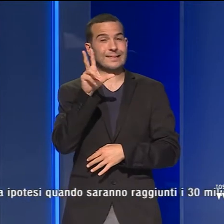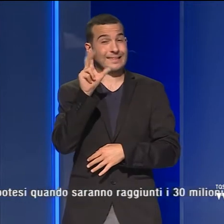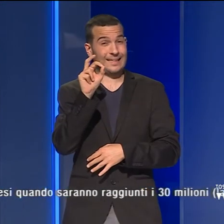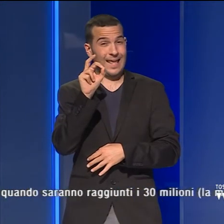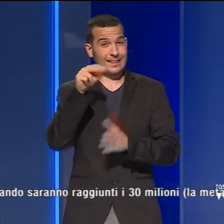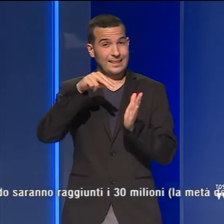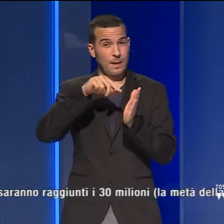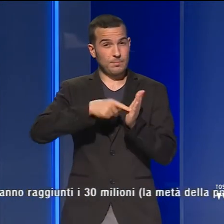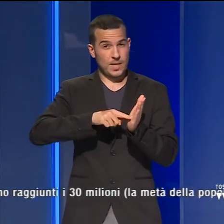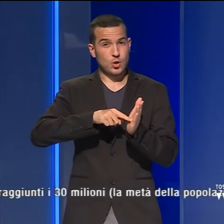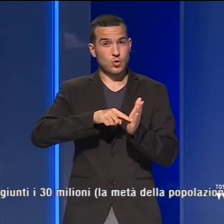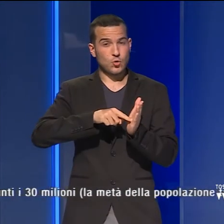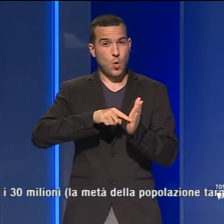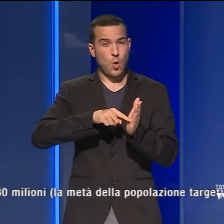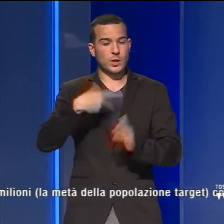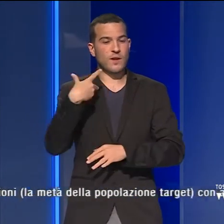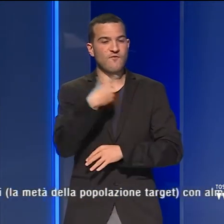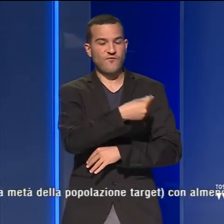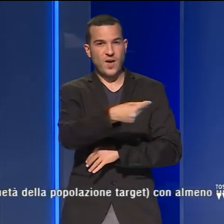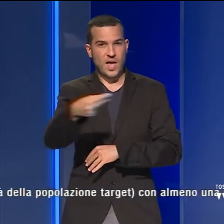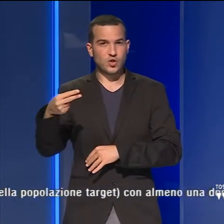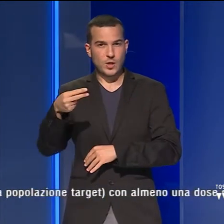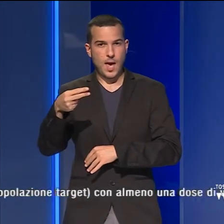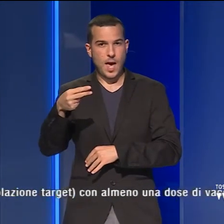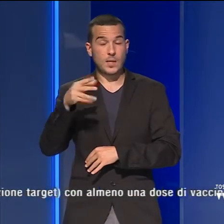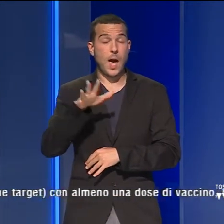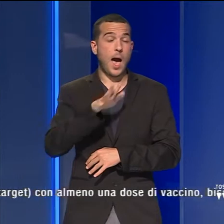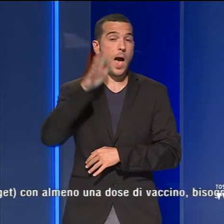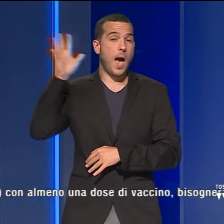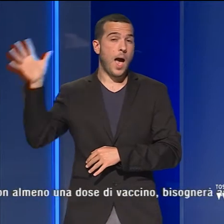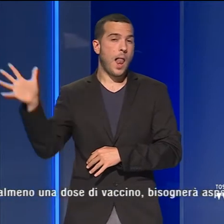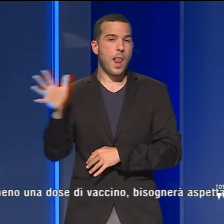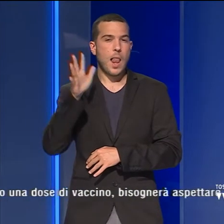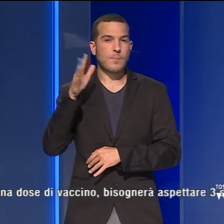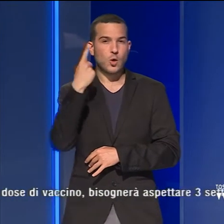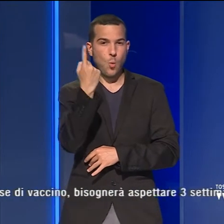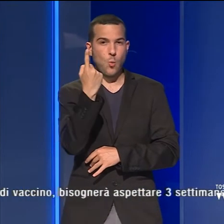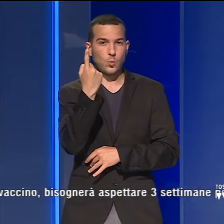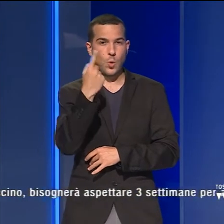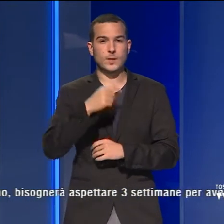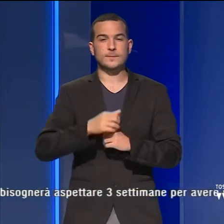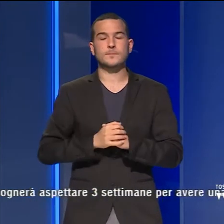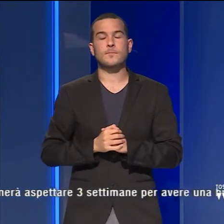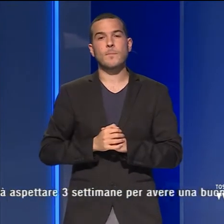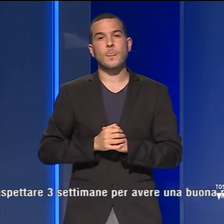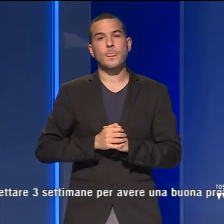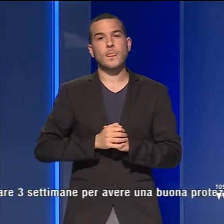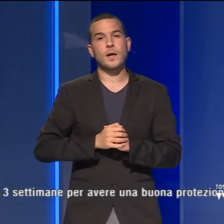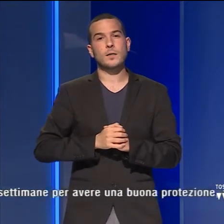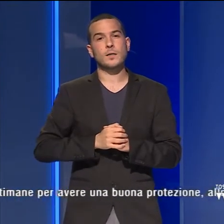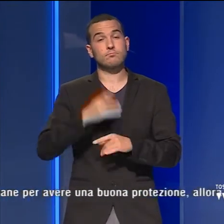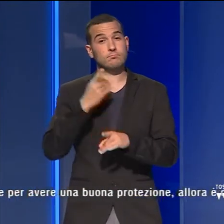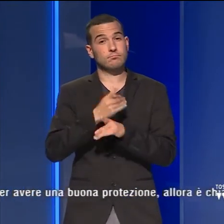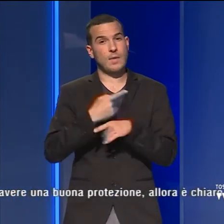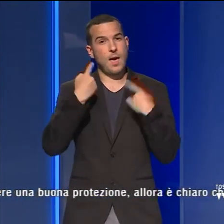la metà della popolazione target, con almeno una dose di vaccino. Bisognerà aspettare tre